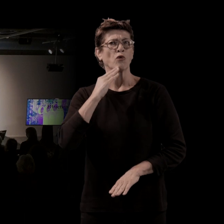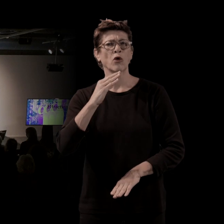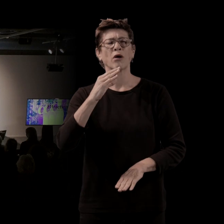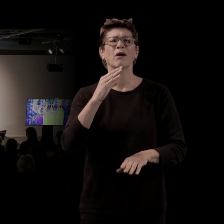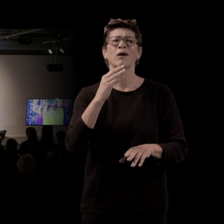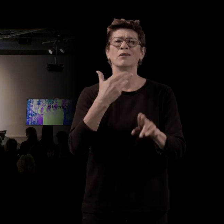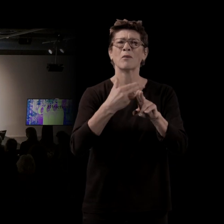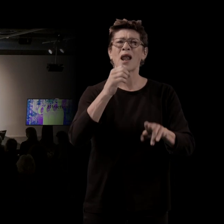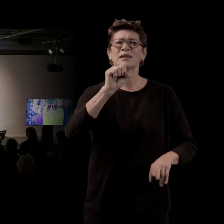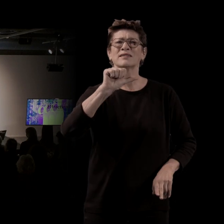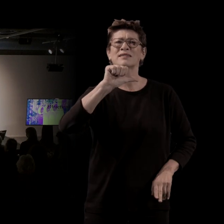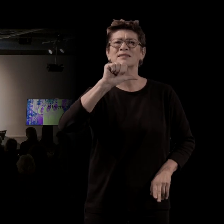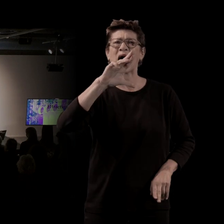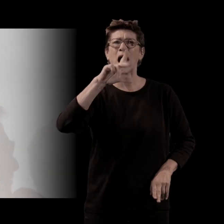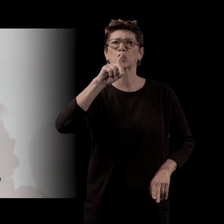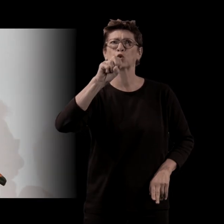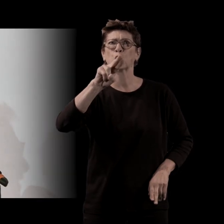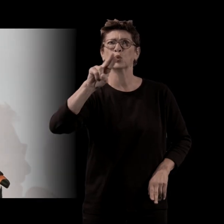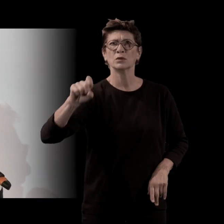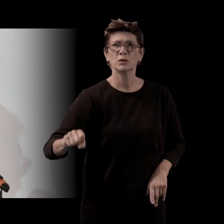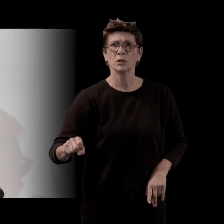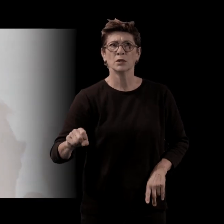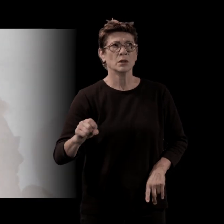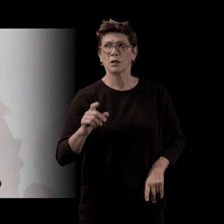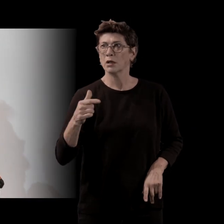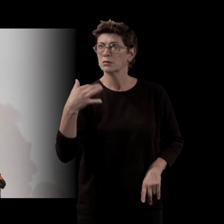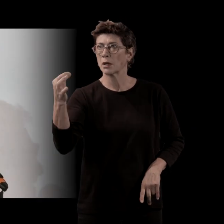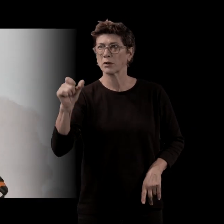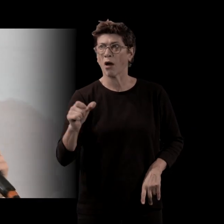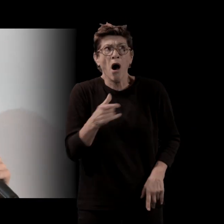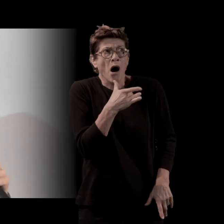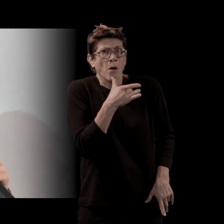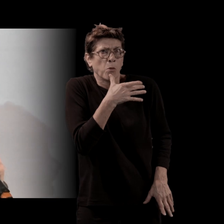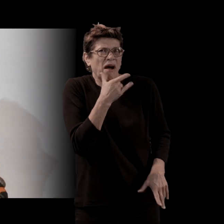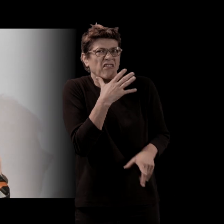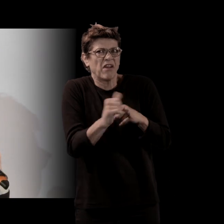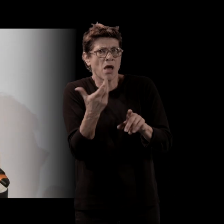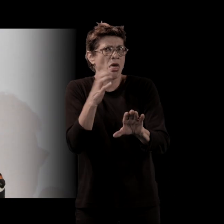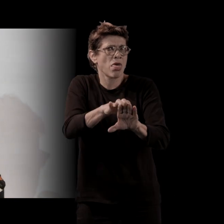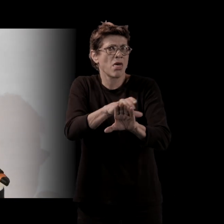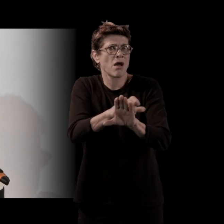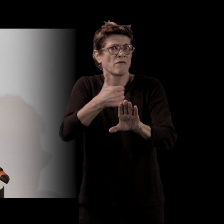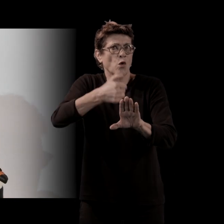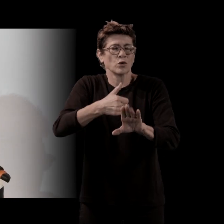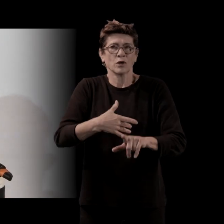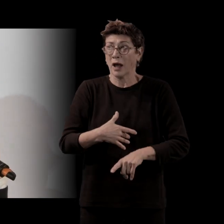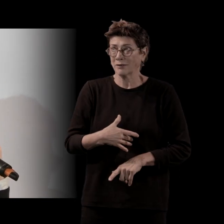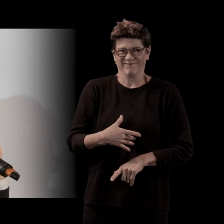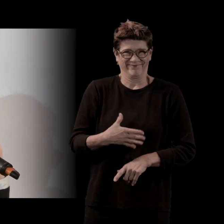la première personne avec qui j'en ai parlé, elle m dit « Mais non, tu ne peux pas faire ça. » Ah, ben alors, on va le faire. C'était une manière de dire, voilà, vous trouvez ça dégoûtant,